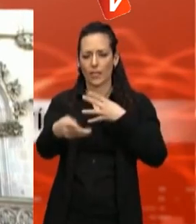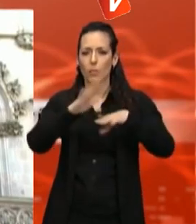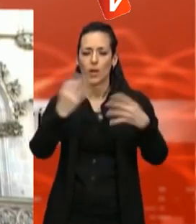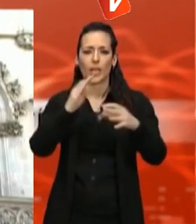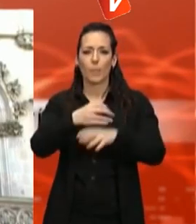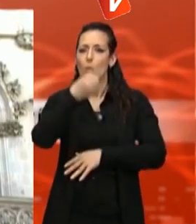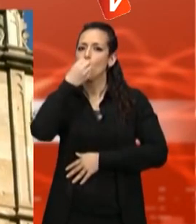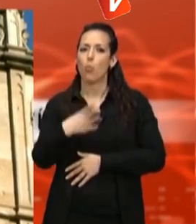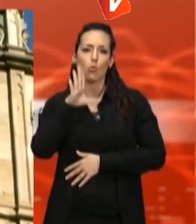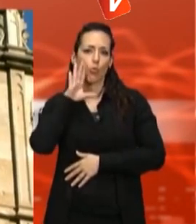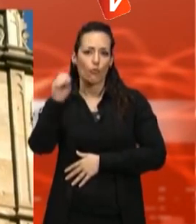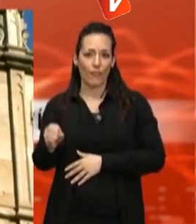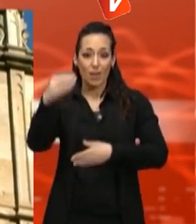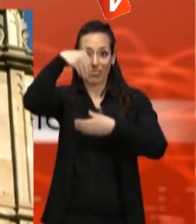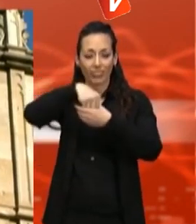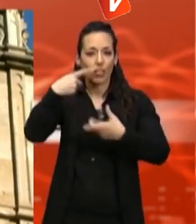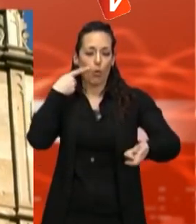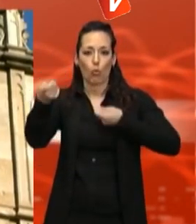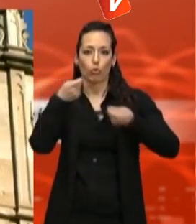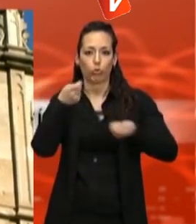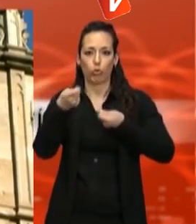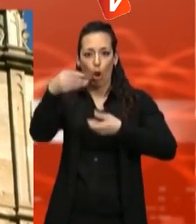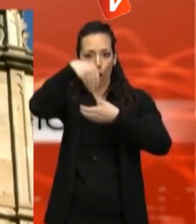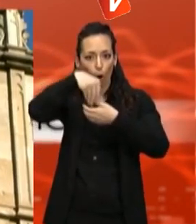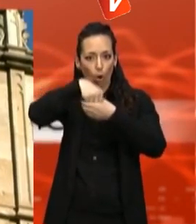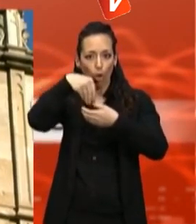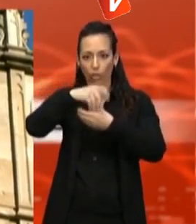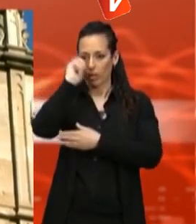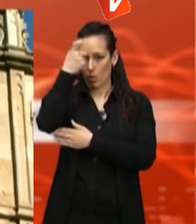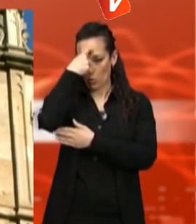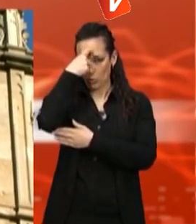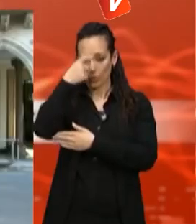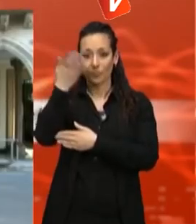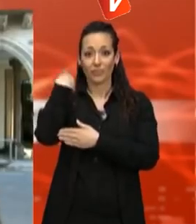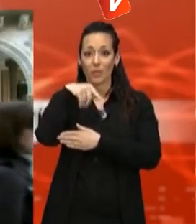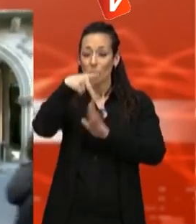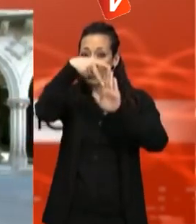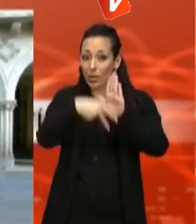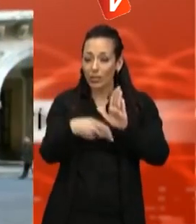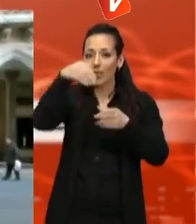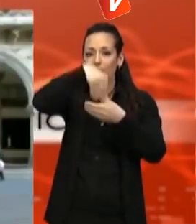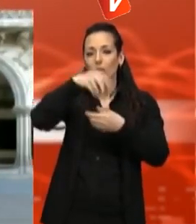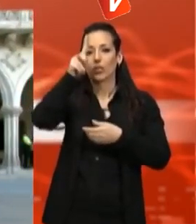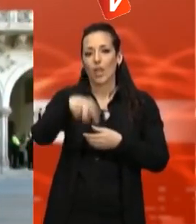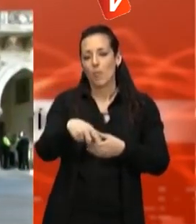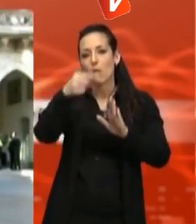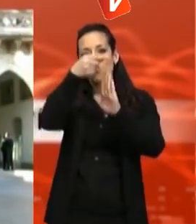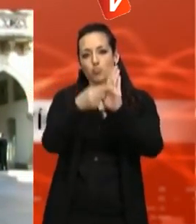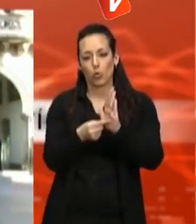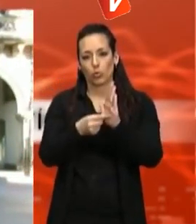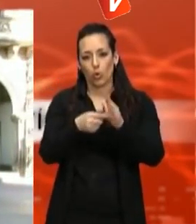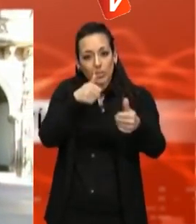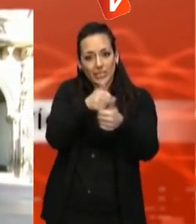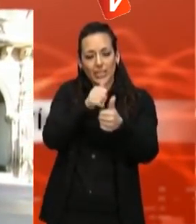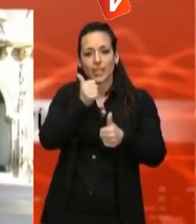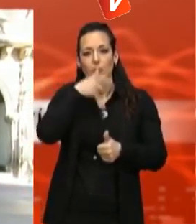reguli els continguts i dades publicades per l'Ajuntament. El document també ha d'establir els principis ètics i d'actuació a seguir pels responsables municipals.